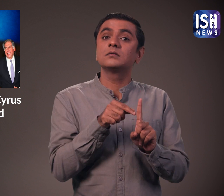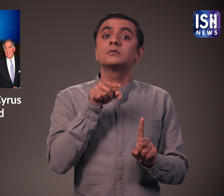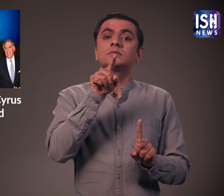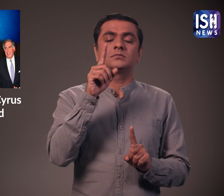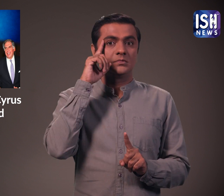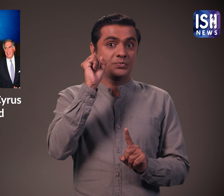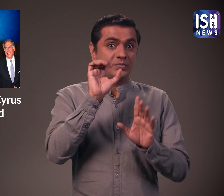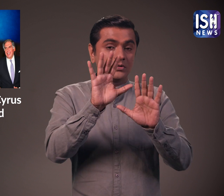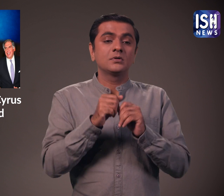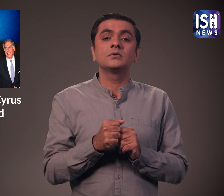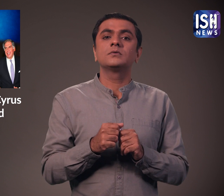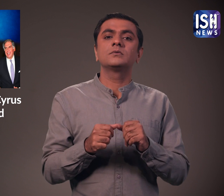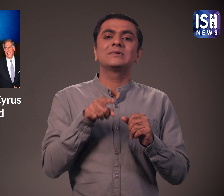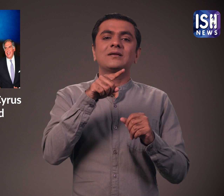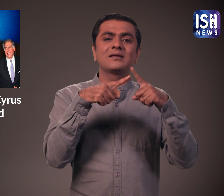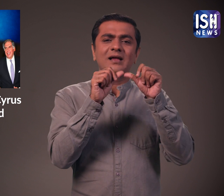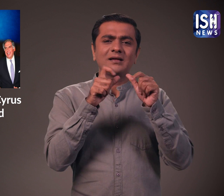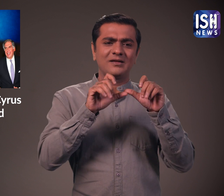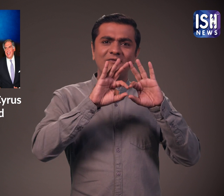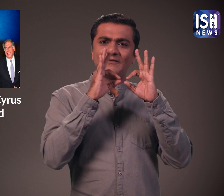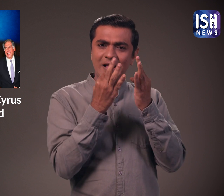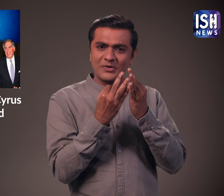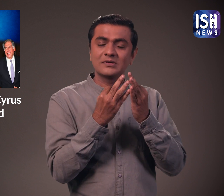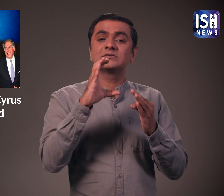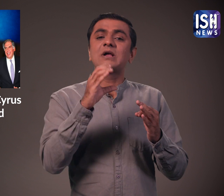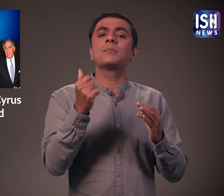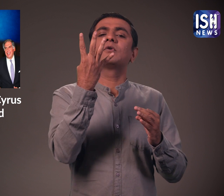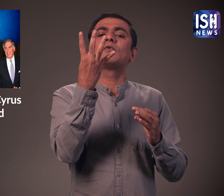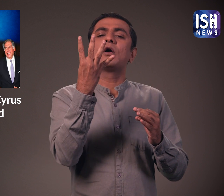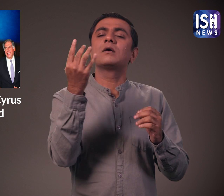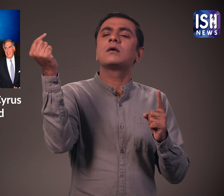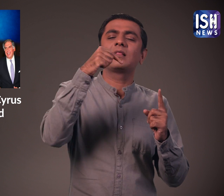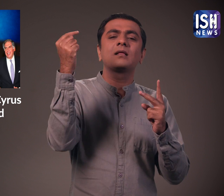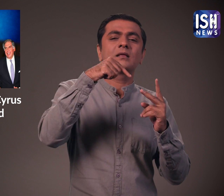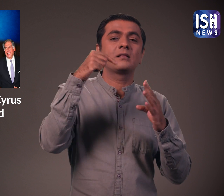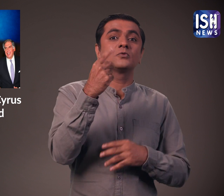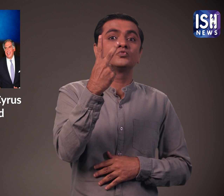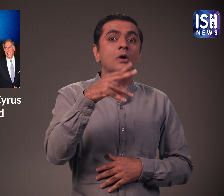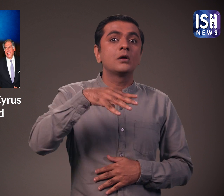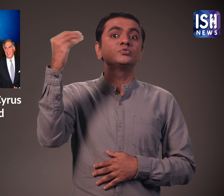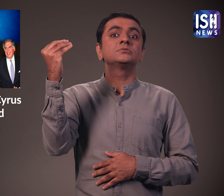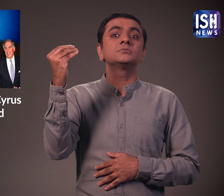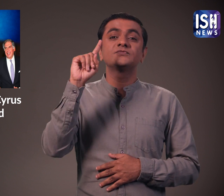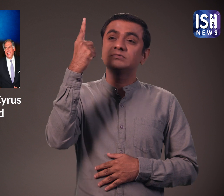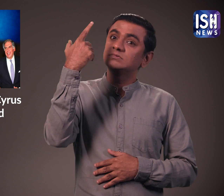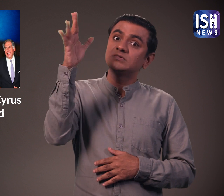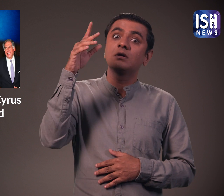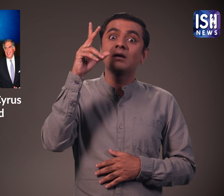पहले चार चेर्मेन टाटा परिवार से थे वह टाटा परिवार के बाहर समुह का नेत्रुत्व करने वाले